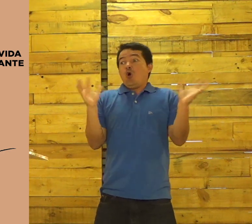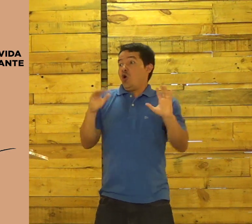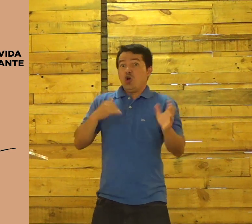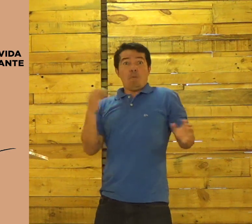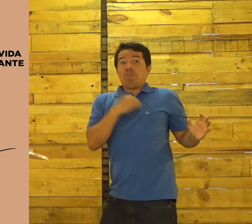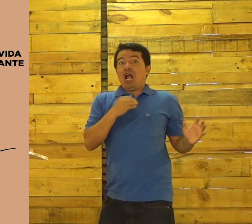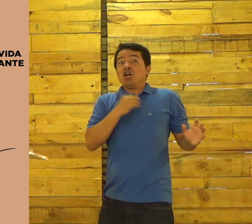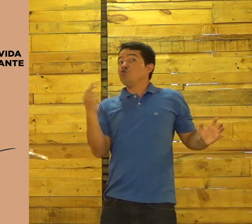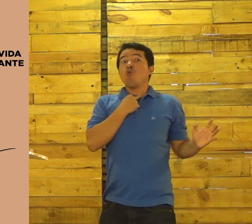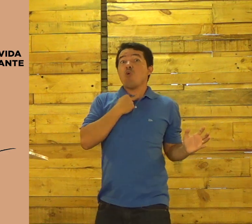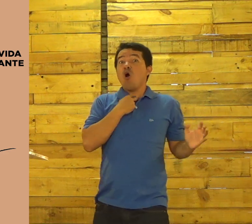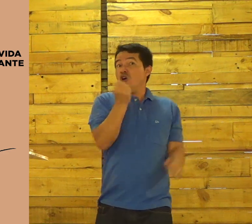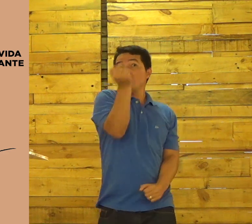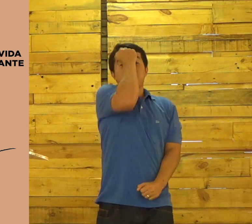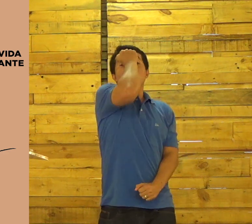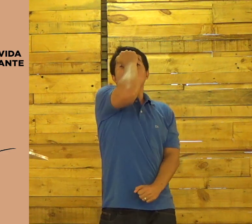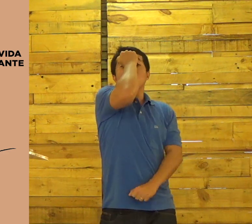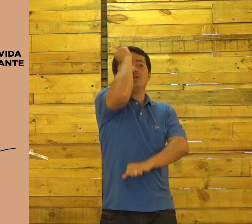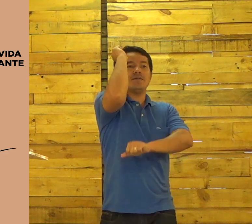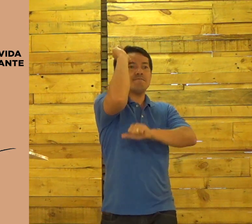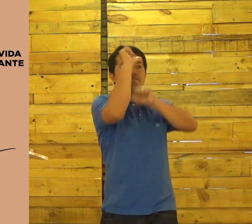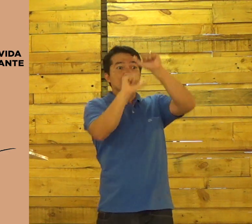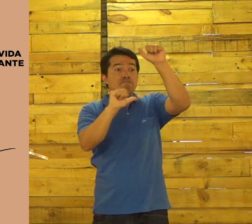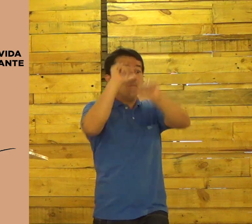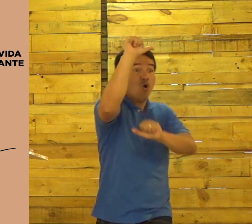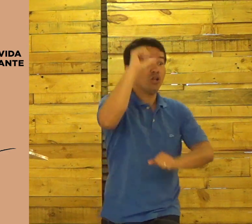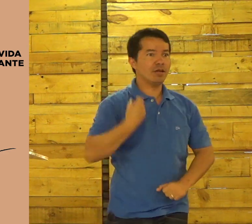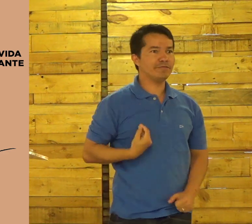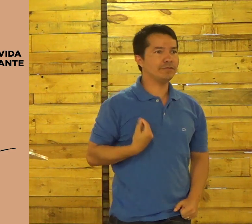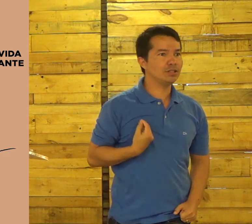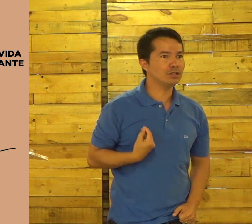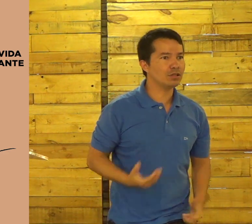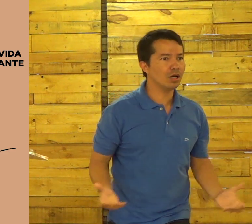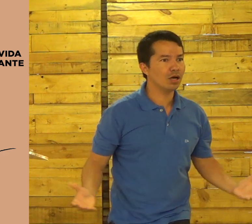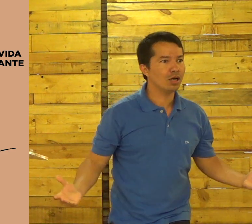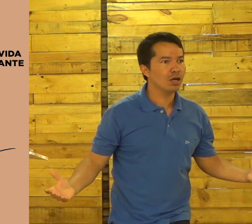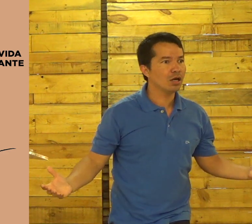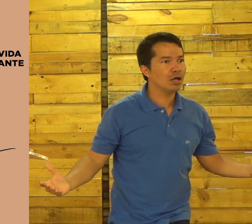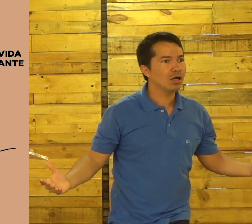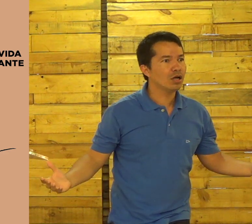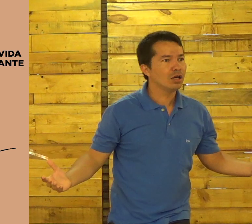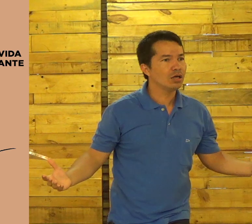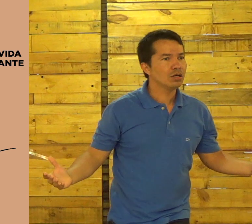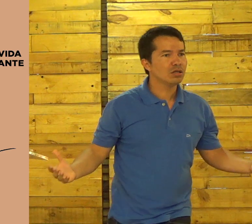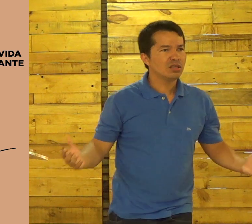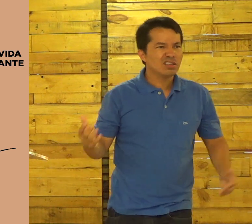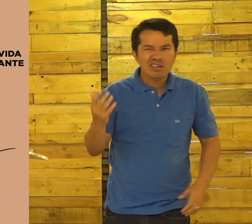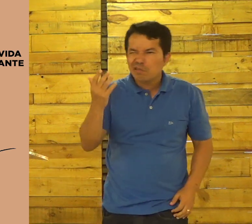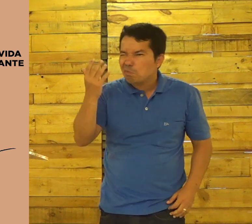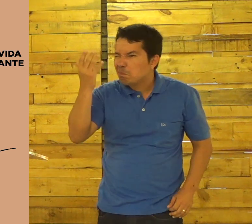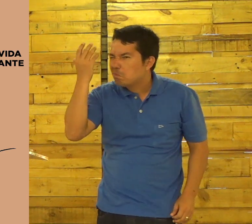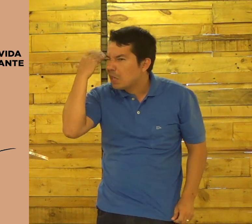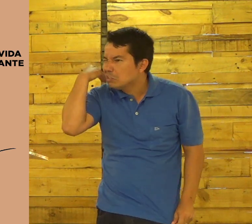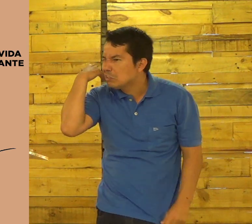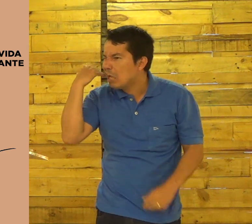Ele foi cheio do Espírito. E as pessoas se arrependeram dos seus pecados. Mudaram suas vidas.